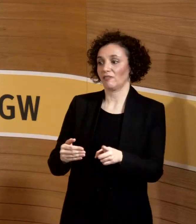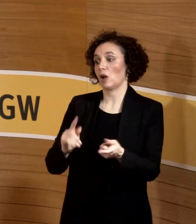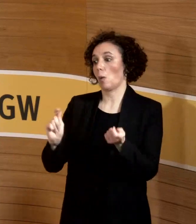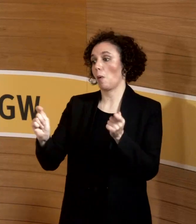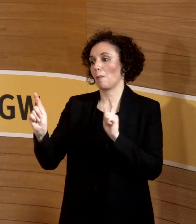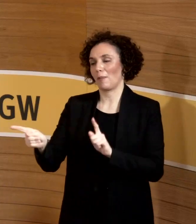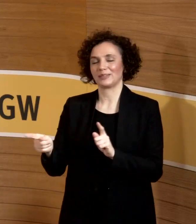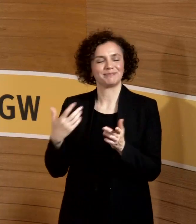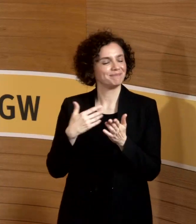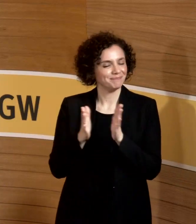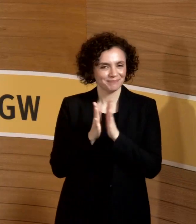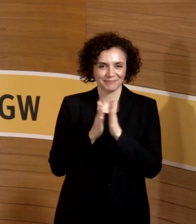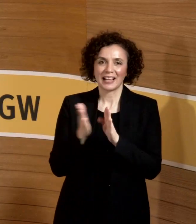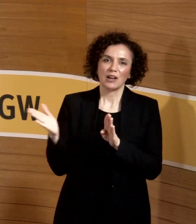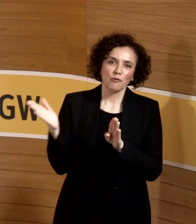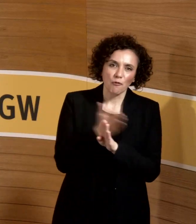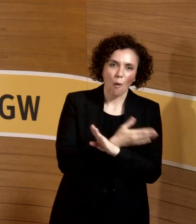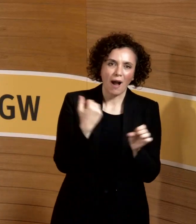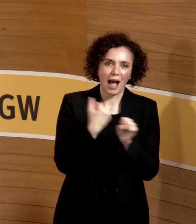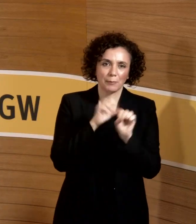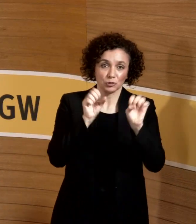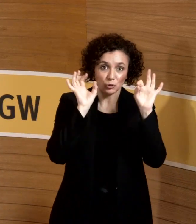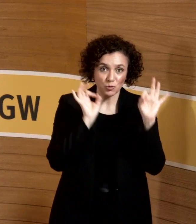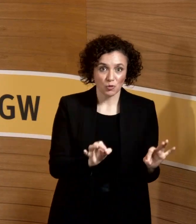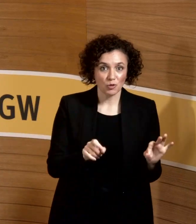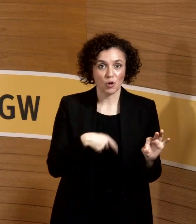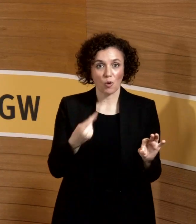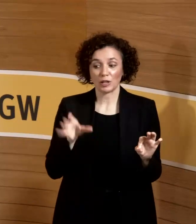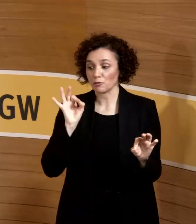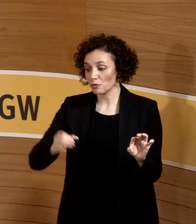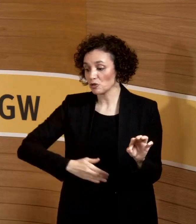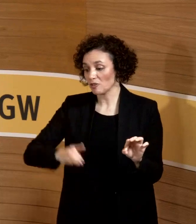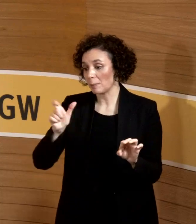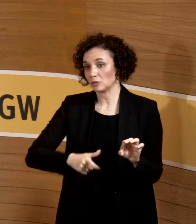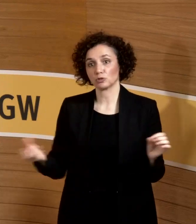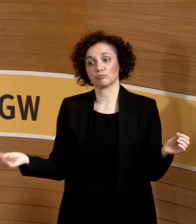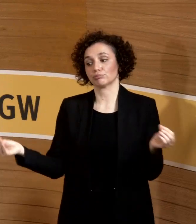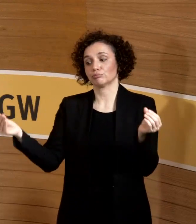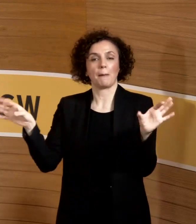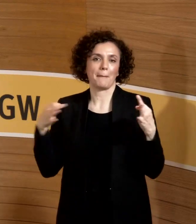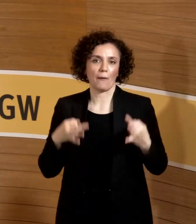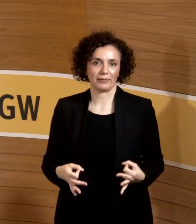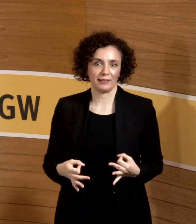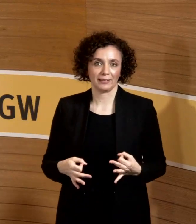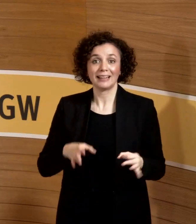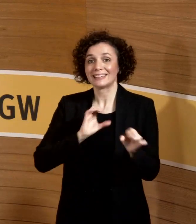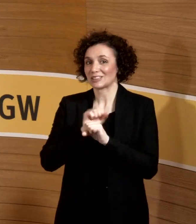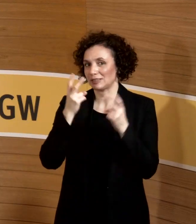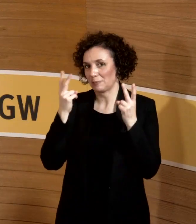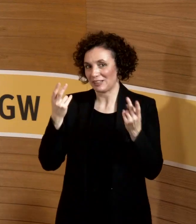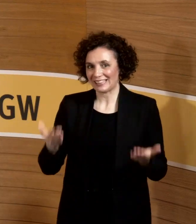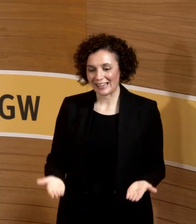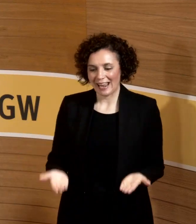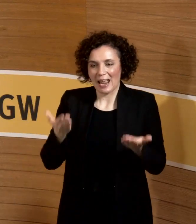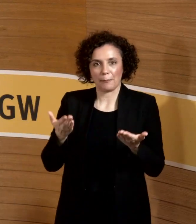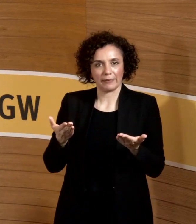immer, guten Arbeitsschutz in die Bereiche zu bringen. dann muss ich gar nicht mehr so viel Mutterschutz betreiben. Aber zum Heben und Tragen tatsächlich im Einzelfall